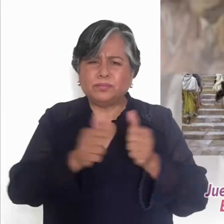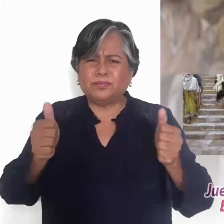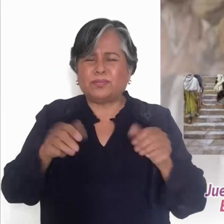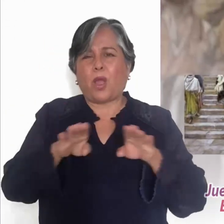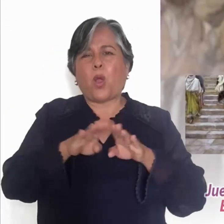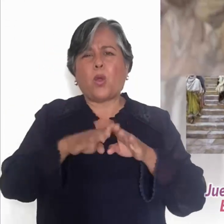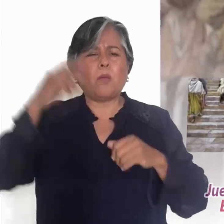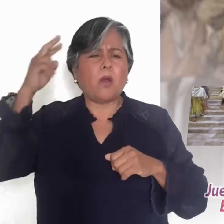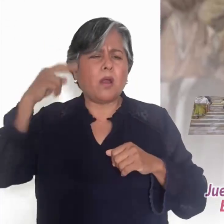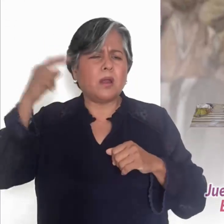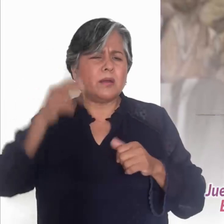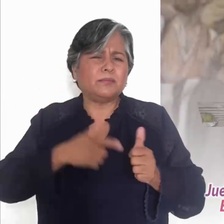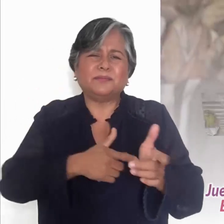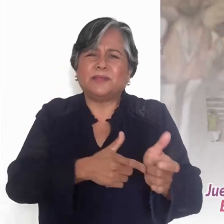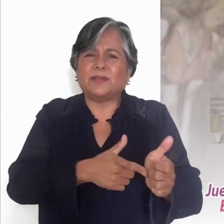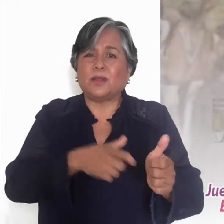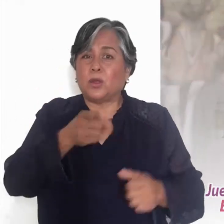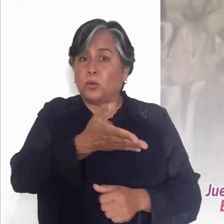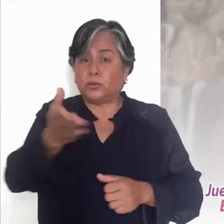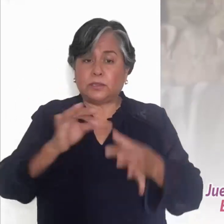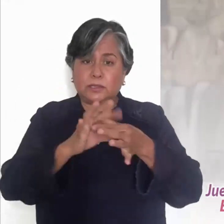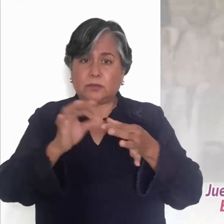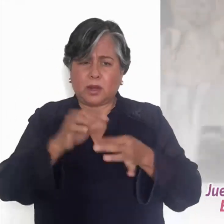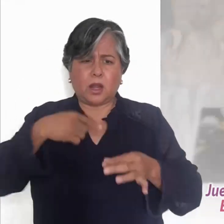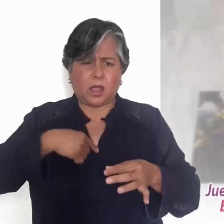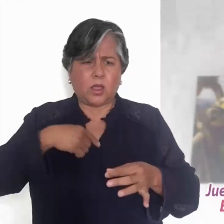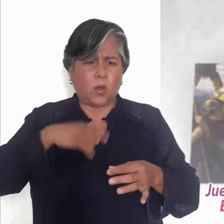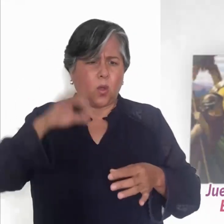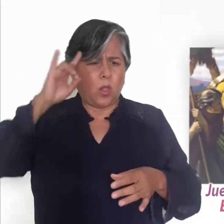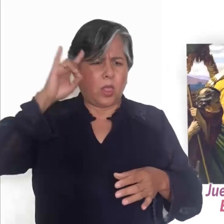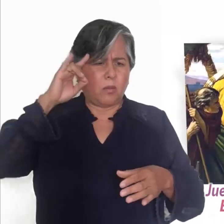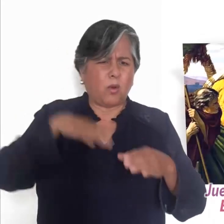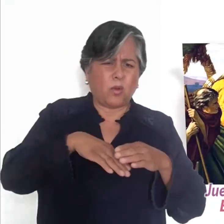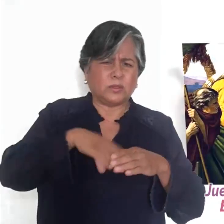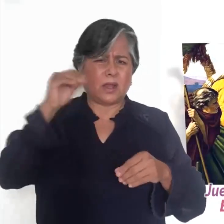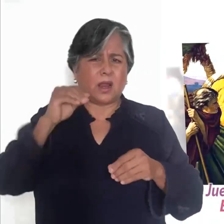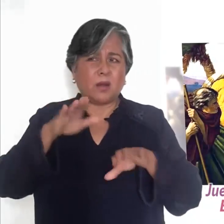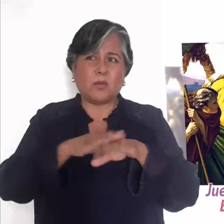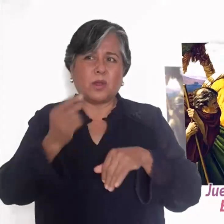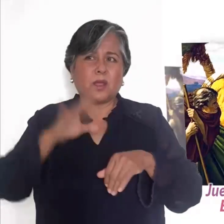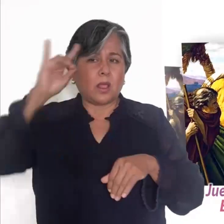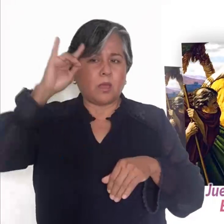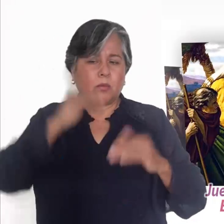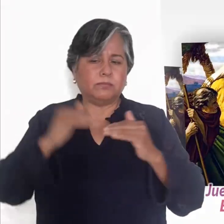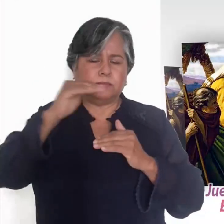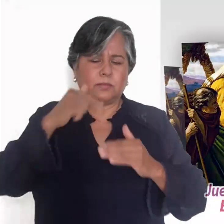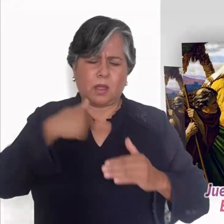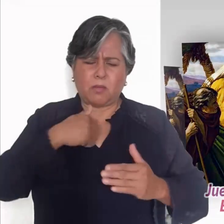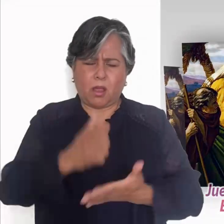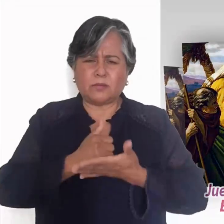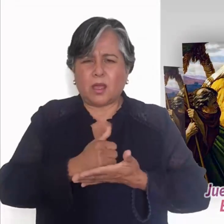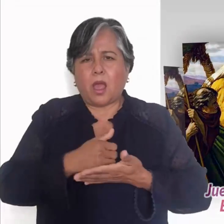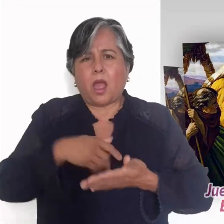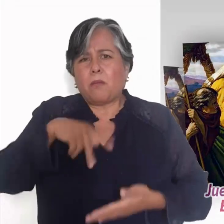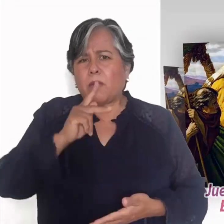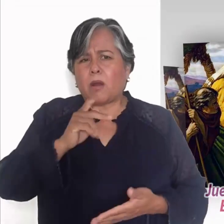Ustedes dicen que yo arrojo a los demonios con el poder de Belzebú. Entonces, ¿con el poder de quién los arrojan los hijos de